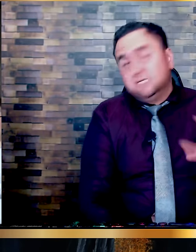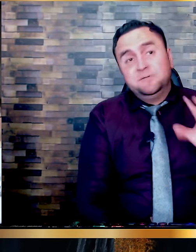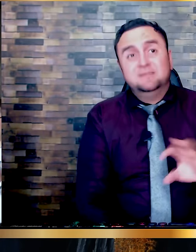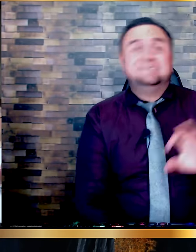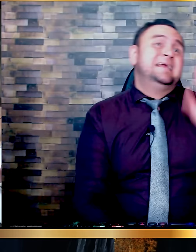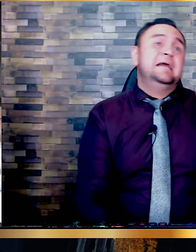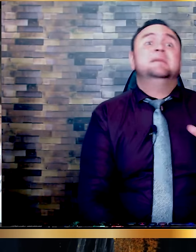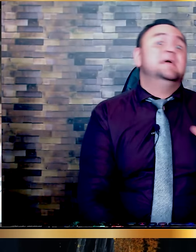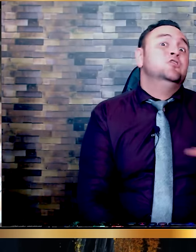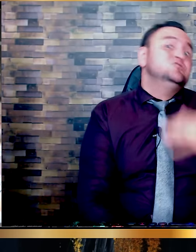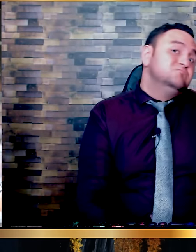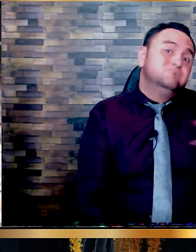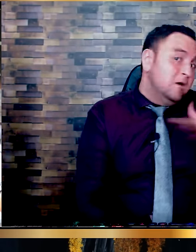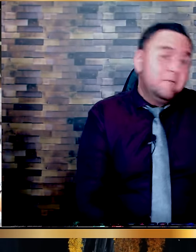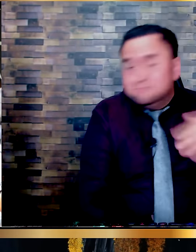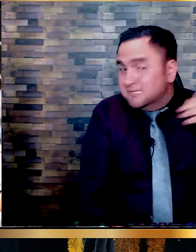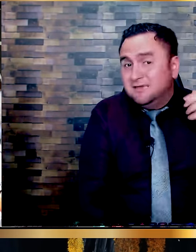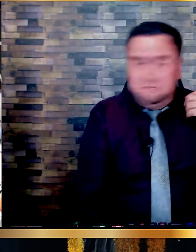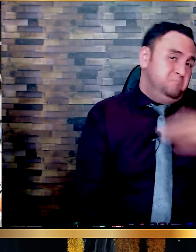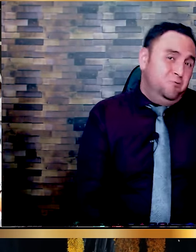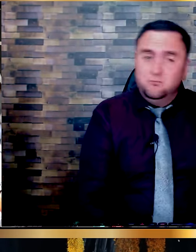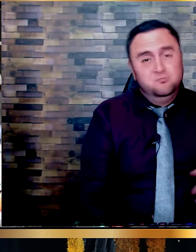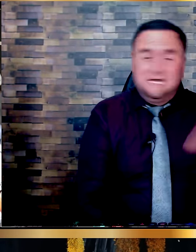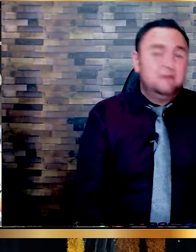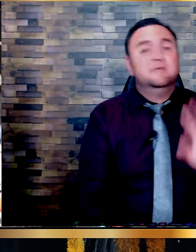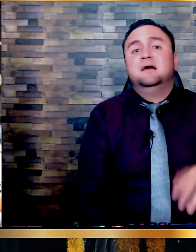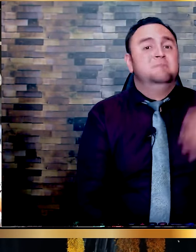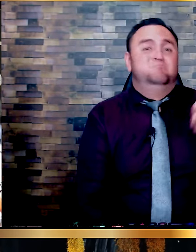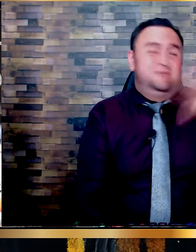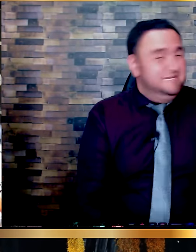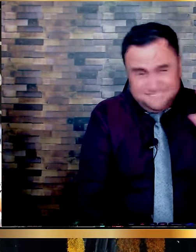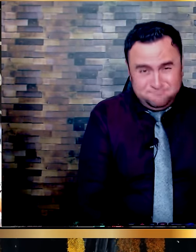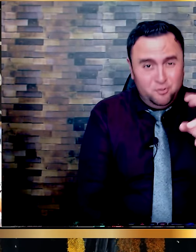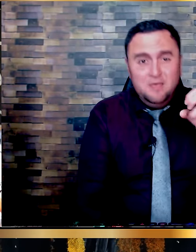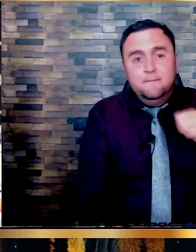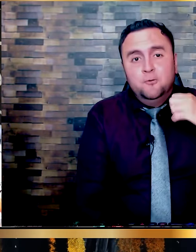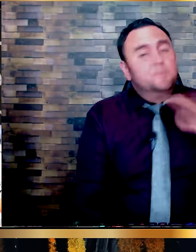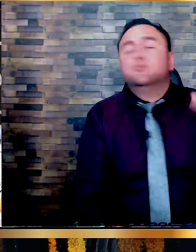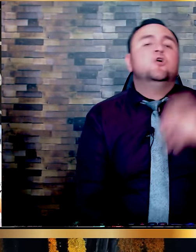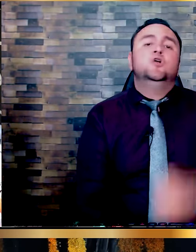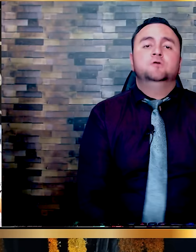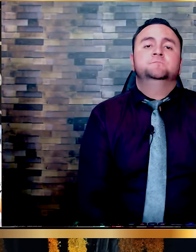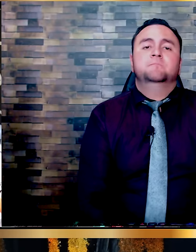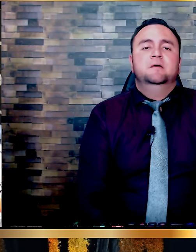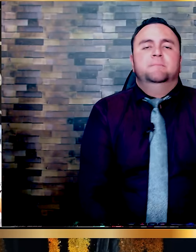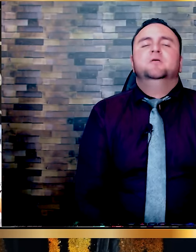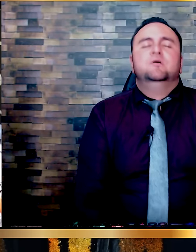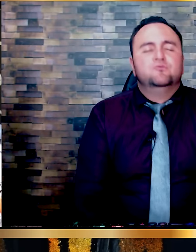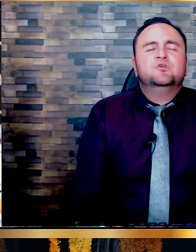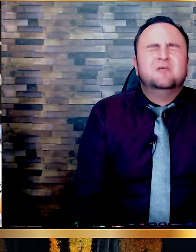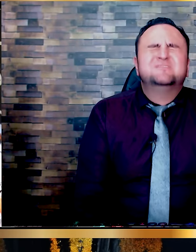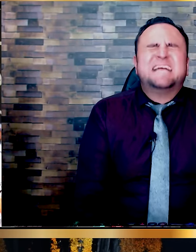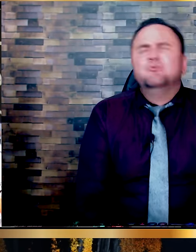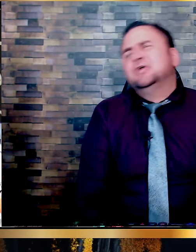Hay muchas personas que claman a Dios suavemente. Por buscarlo ya. Por protocolo. Pero